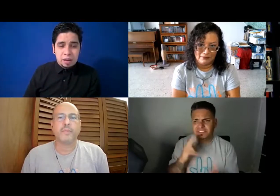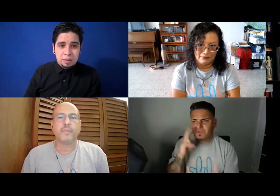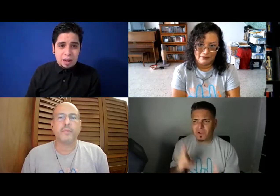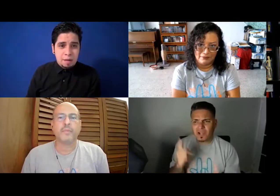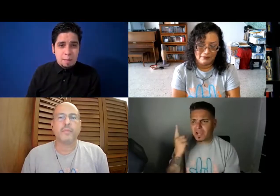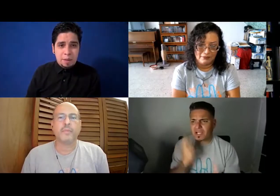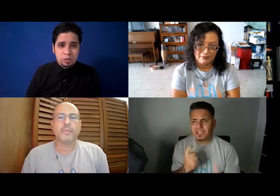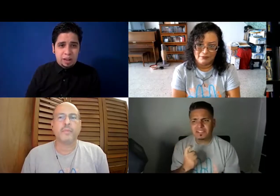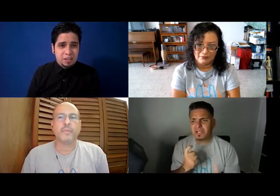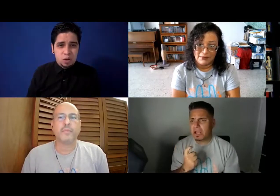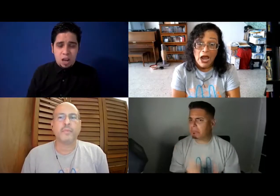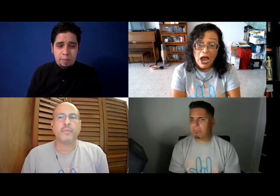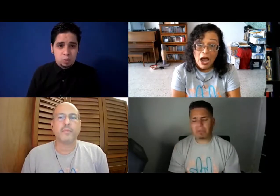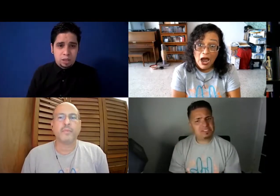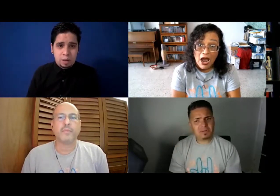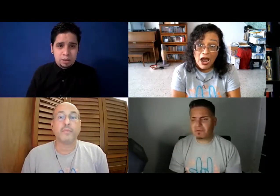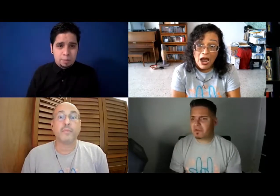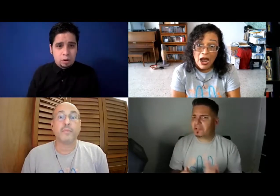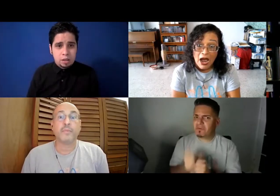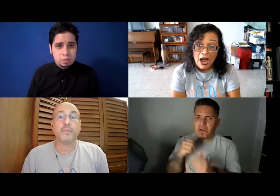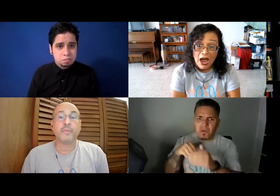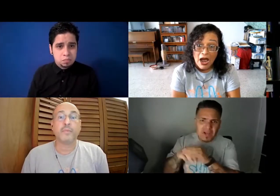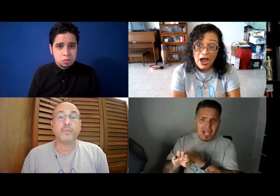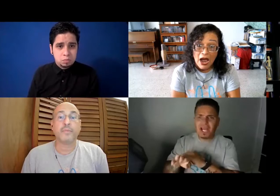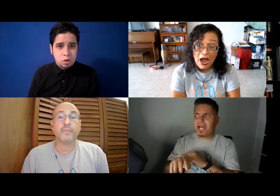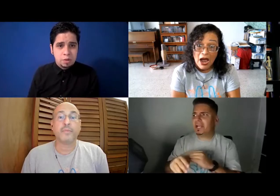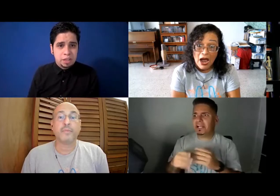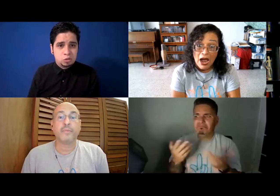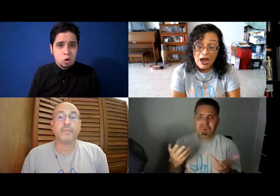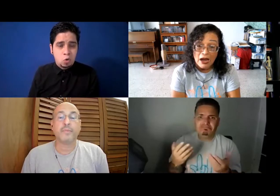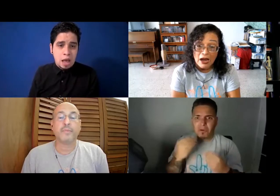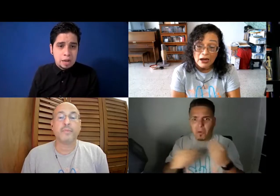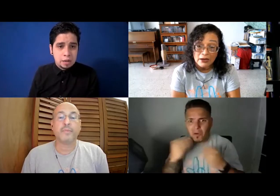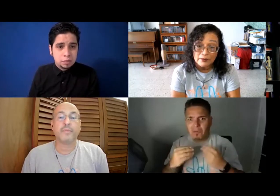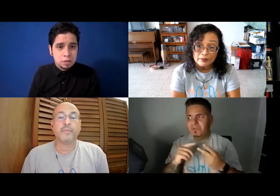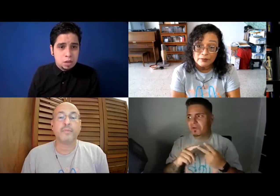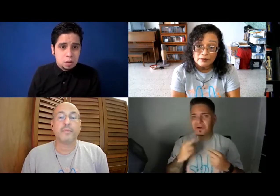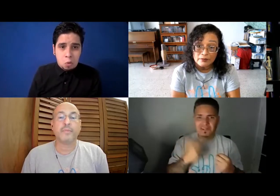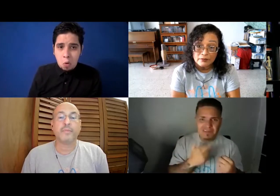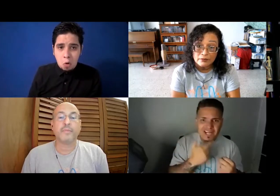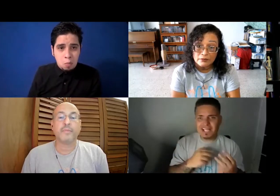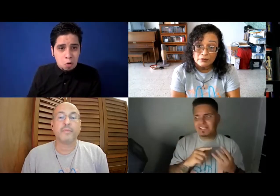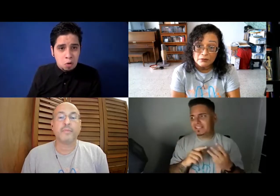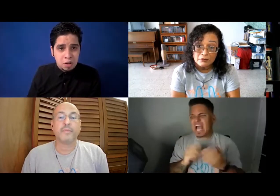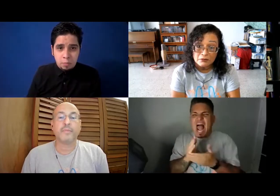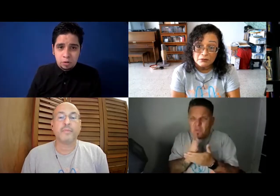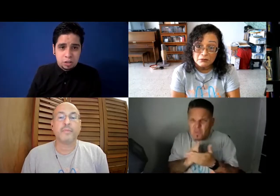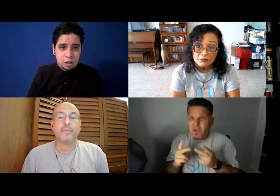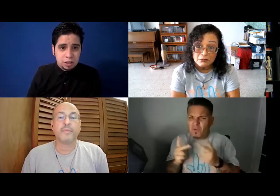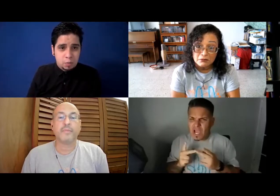Rara vez me preguntan, casi nunca me preguntan realmente por el ID. Mayormente en otros lugares, como estos restaurantes, por